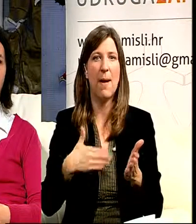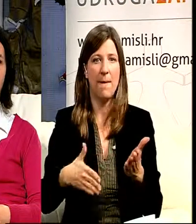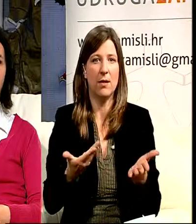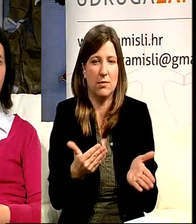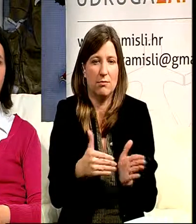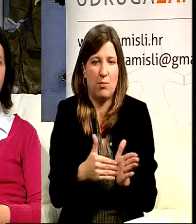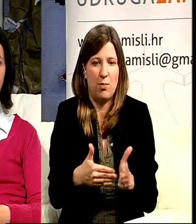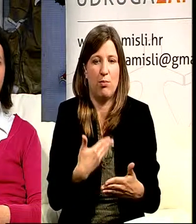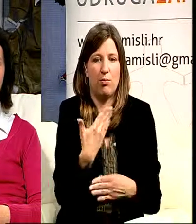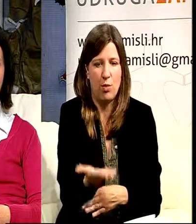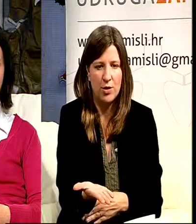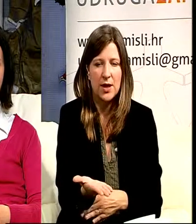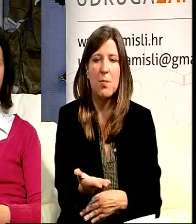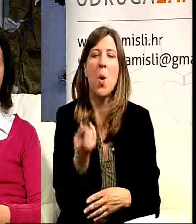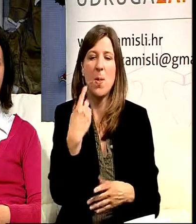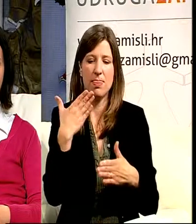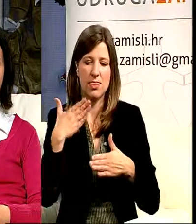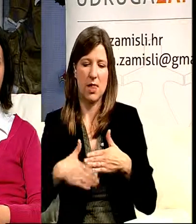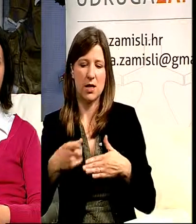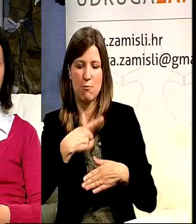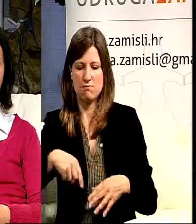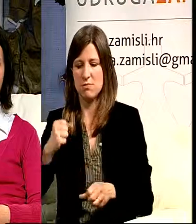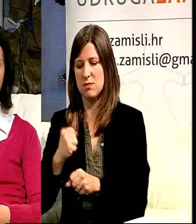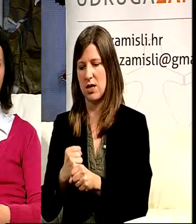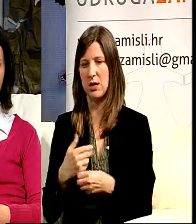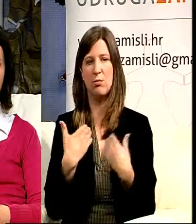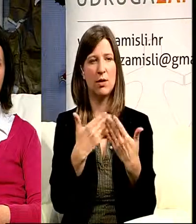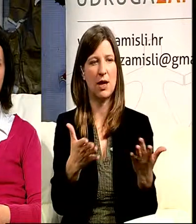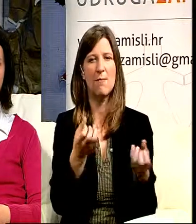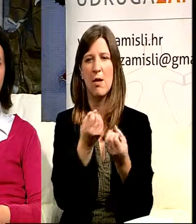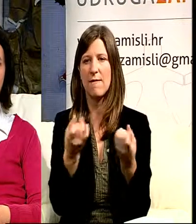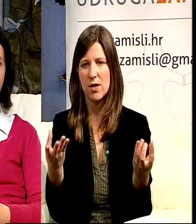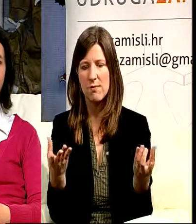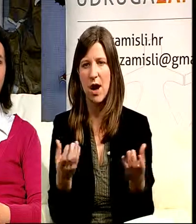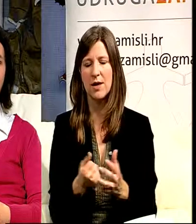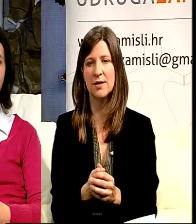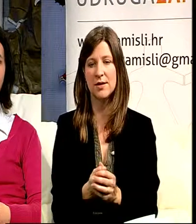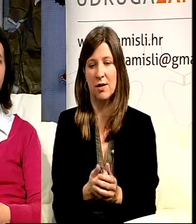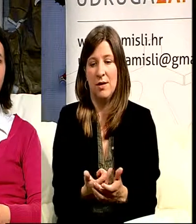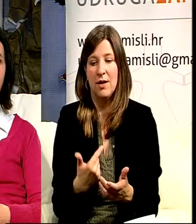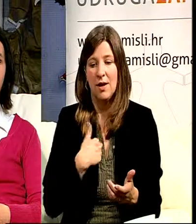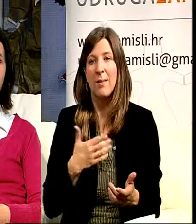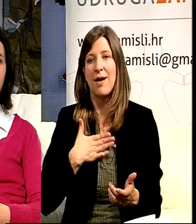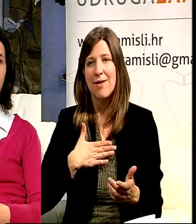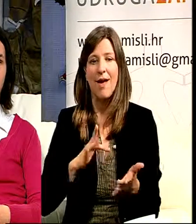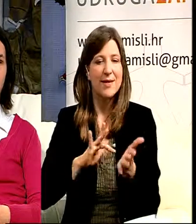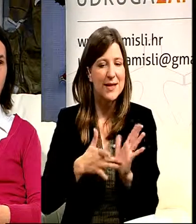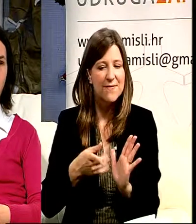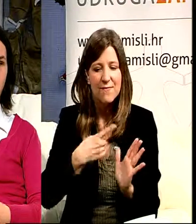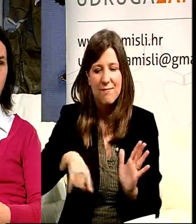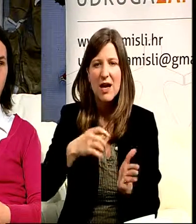terena. Da, nama to treba. Mi smo zadovoljni time. Pa kad bi se moglo, mi bismo, ja to sve zabilježim, imam